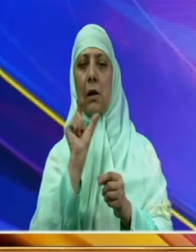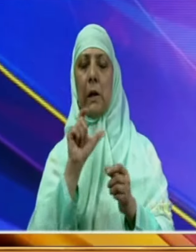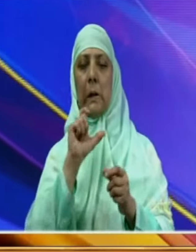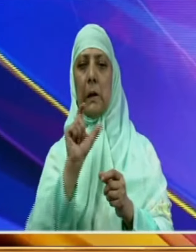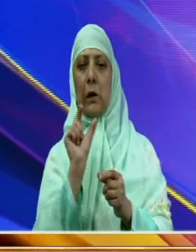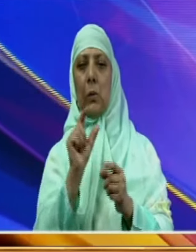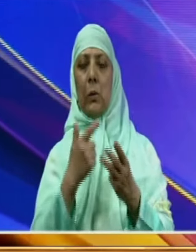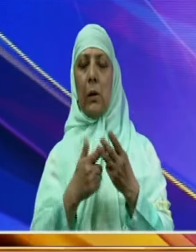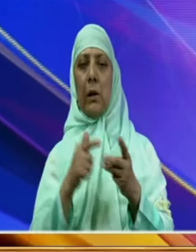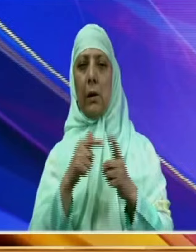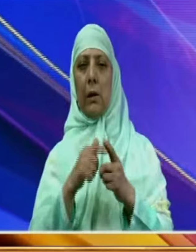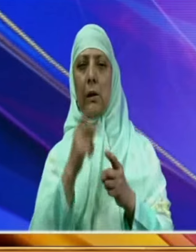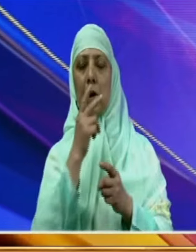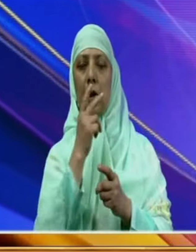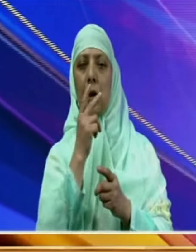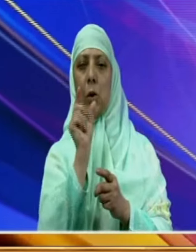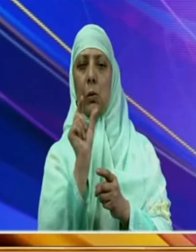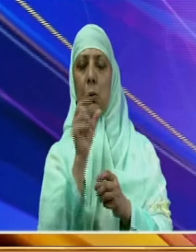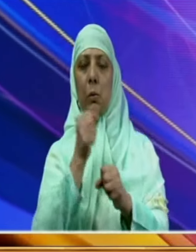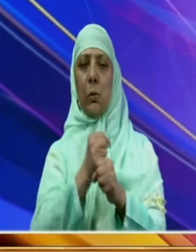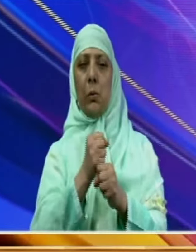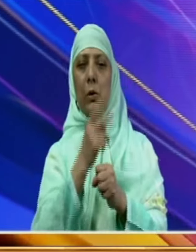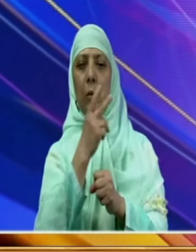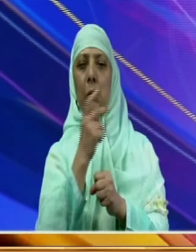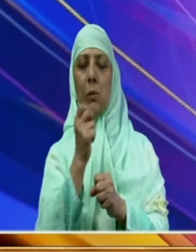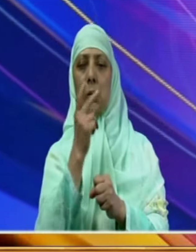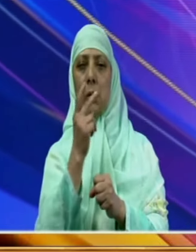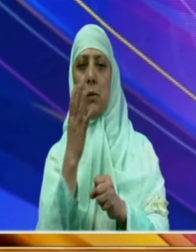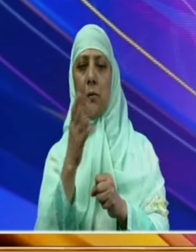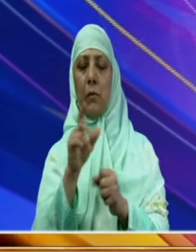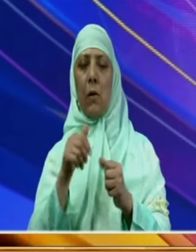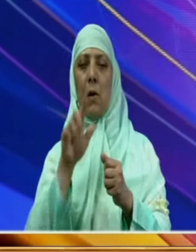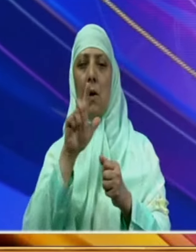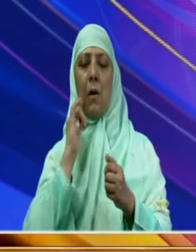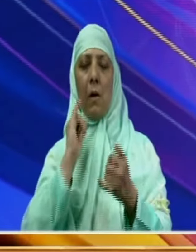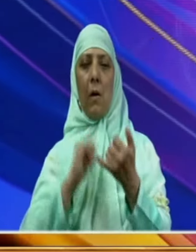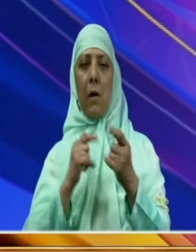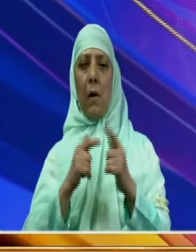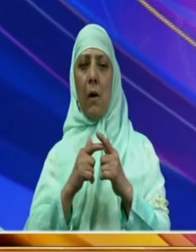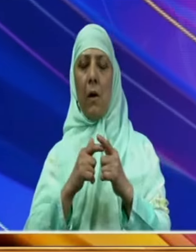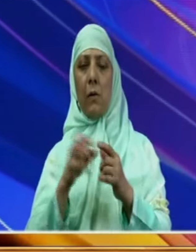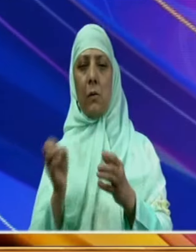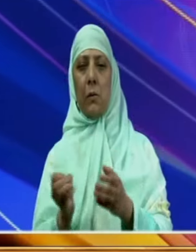یو جی دوہزاد چوبیس کے لیے جوابات کی فیرست جاری کر دی ہے